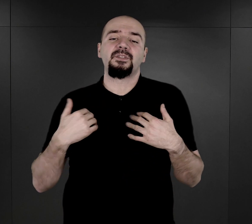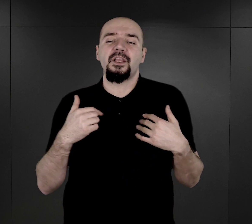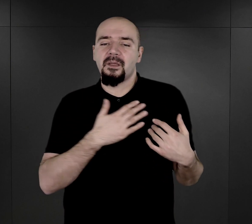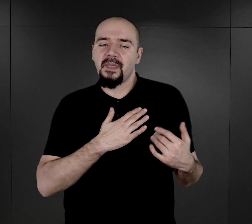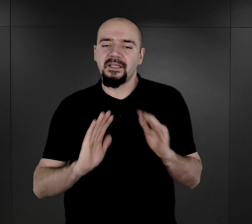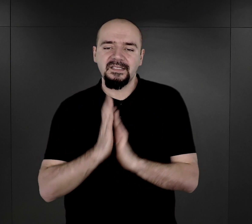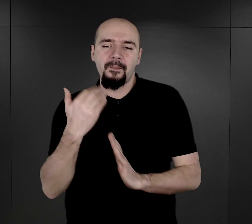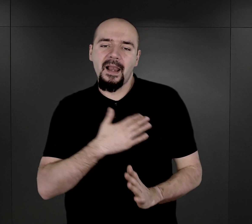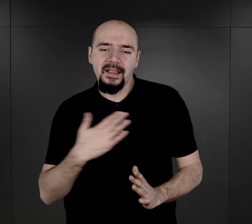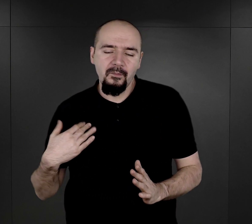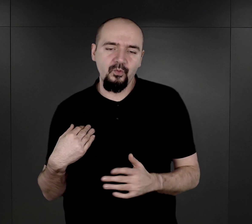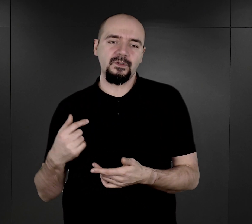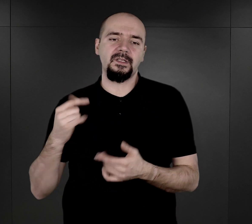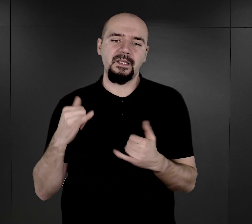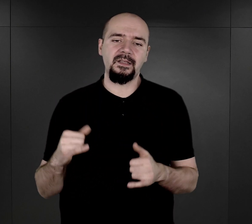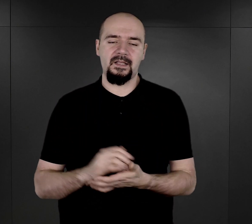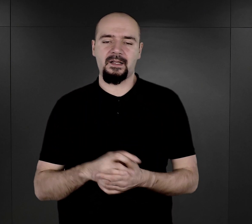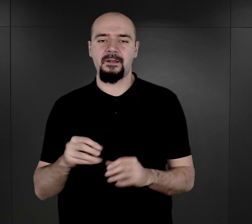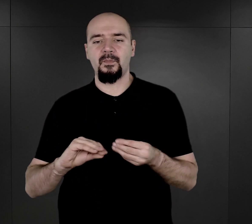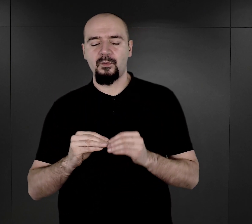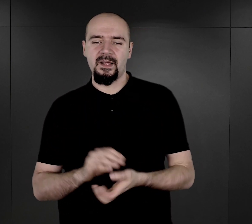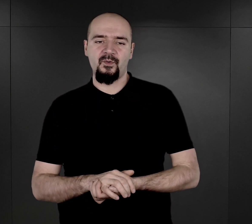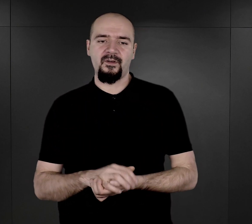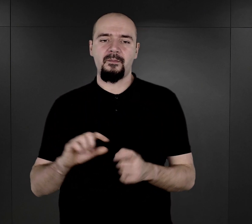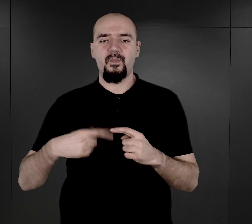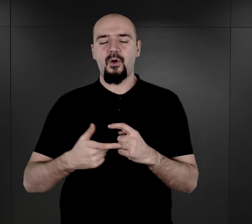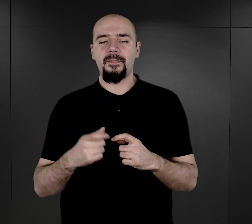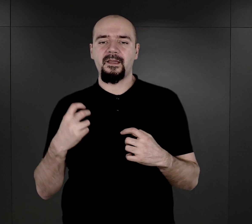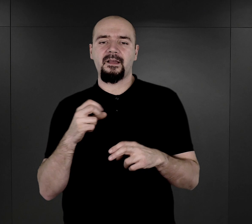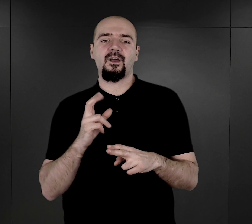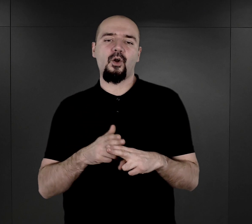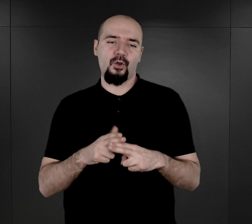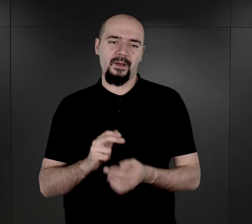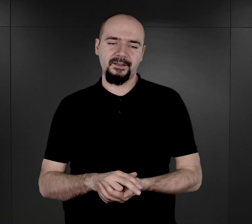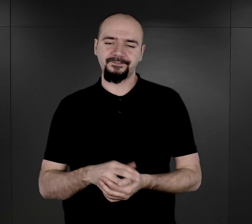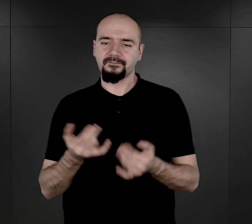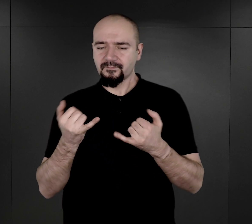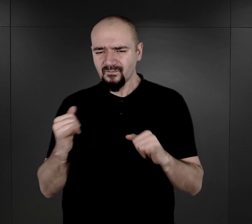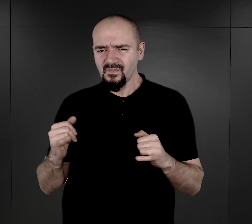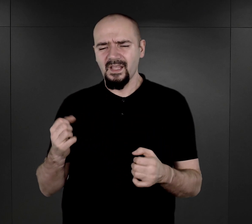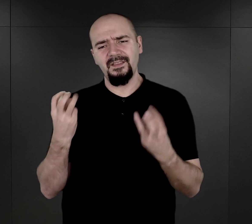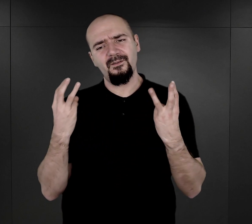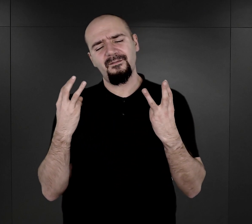komplikacji występujących właśnie po tych infekcjach. Inną taką poważną akcją było